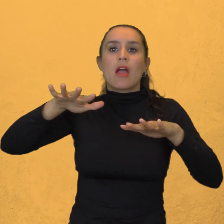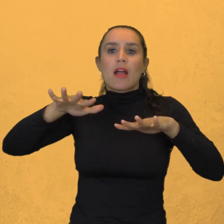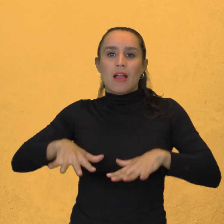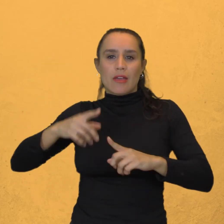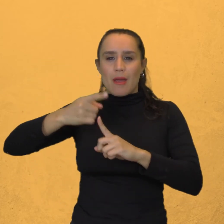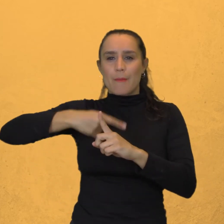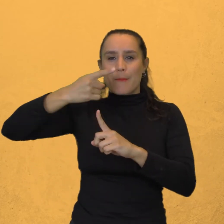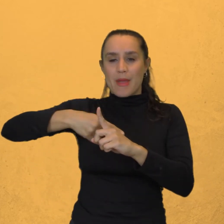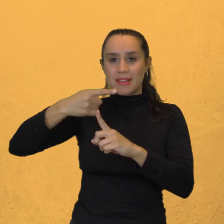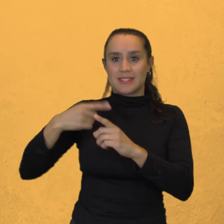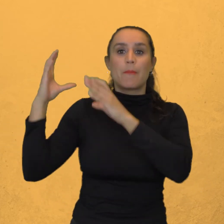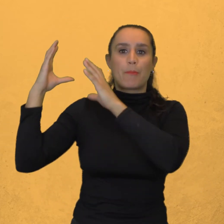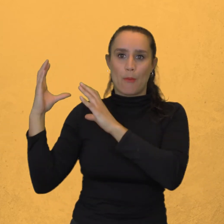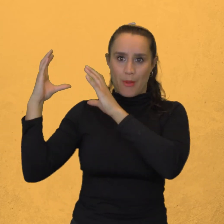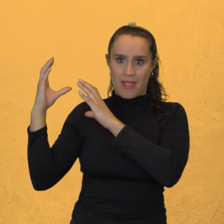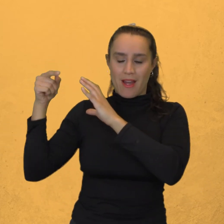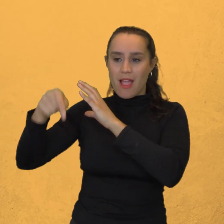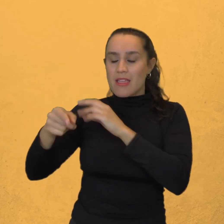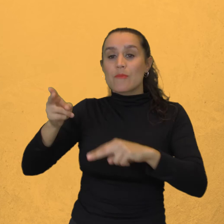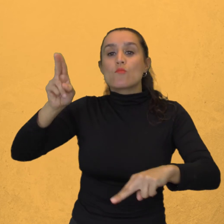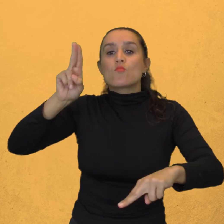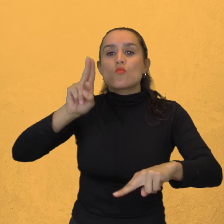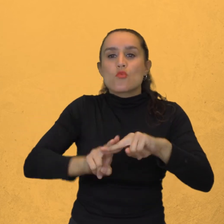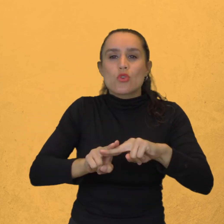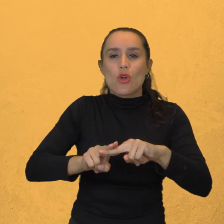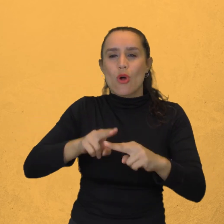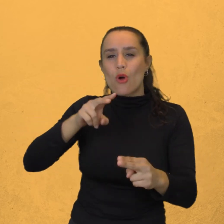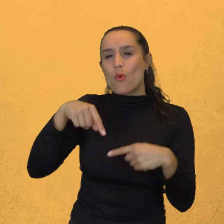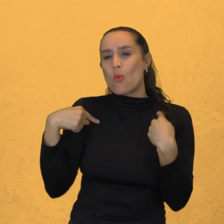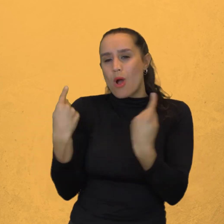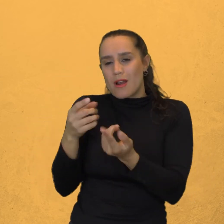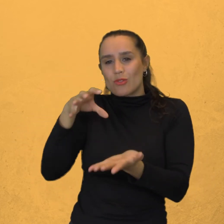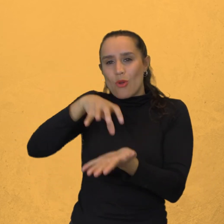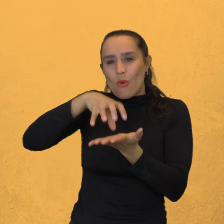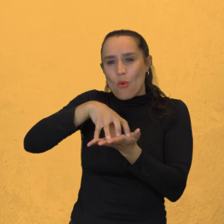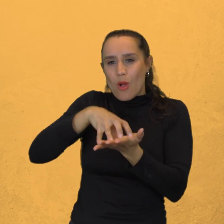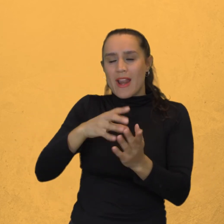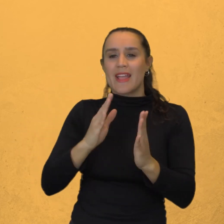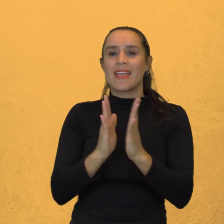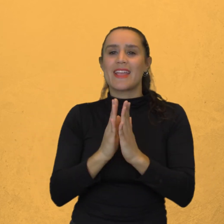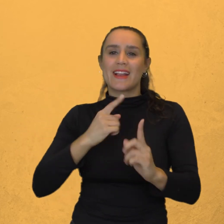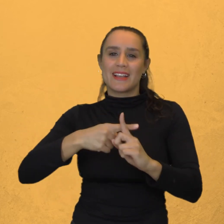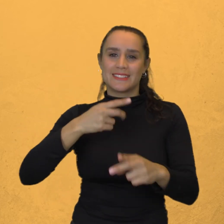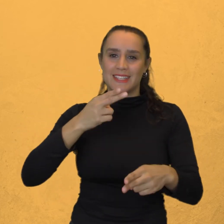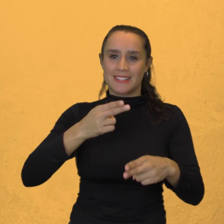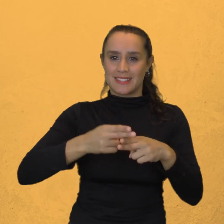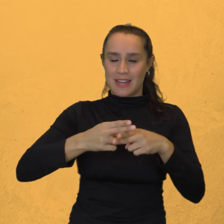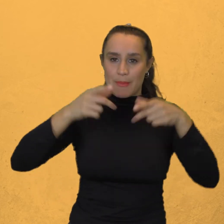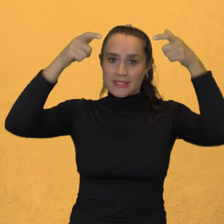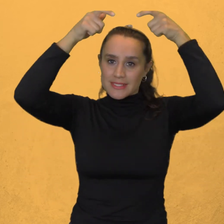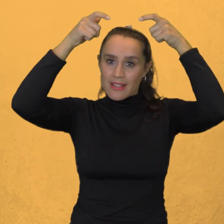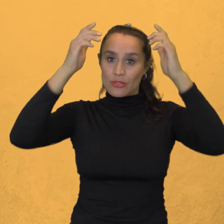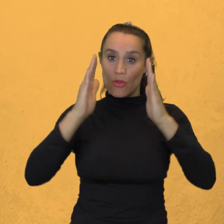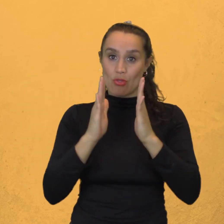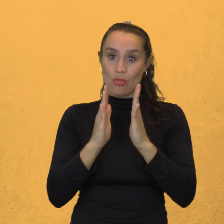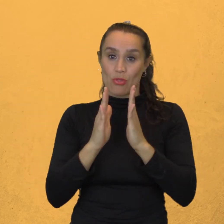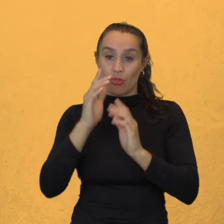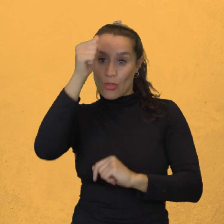En una habitación Del convento de la Iglesia Santo Domingo Donde hoy funciona La Facultad de Derecho De la Universidad del Cauca